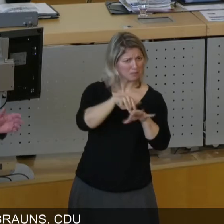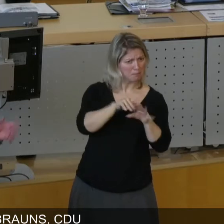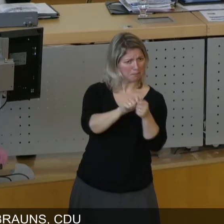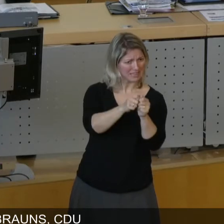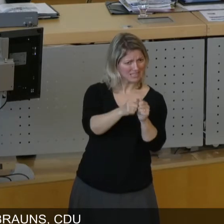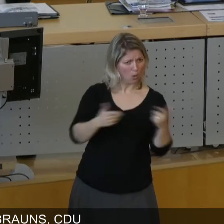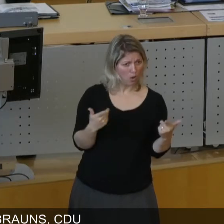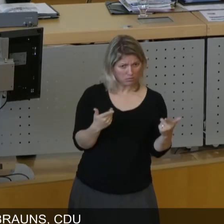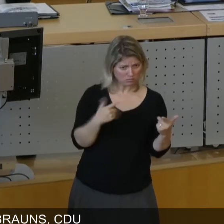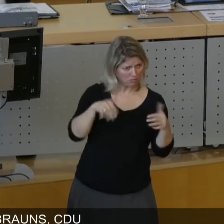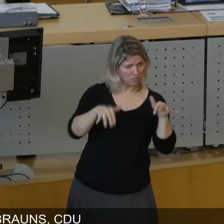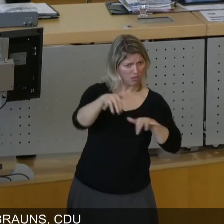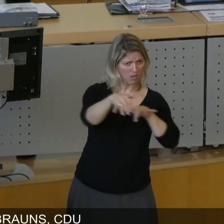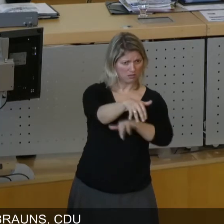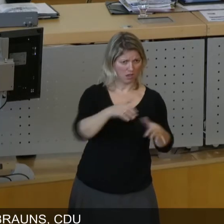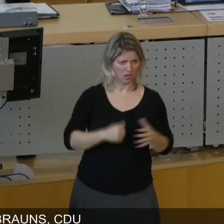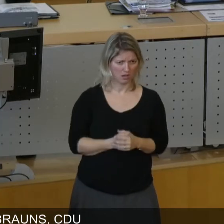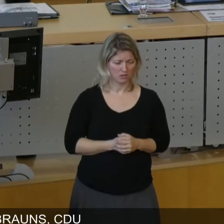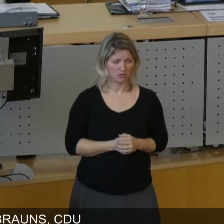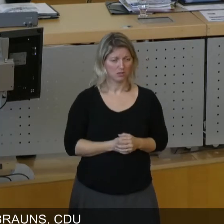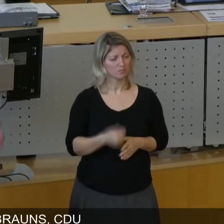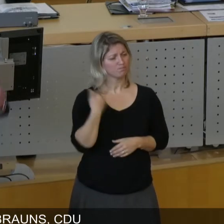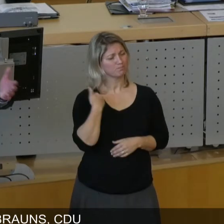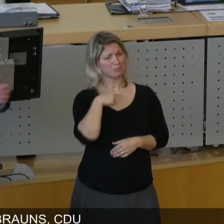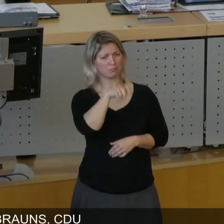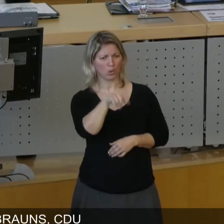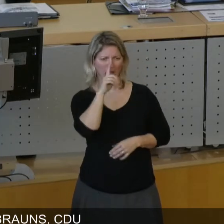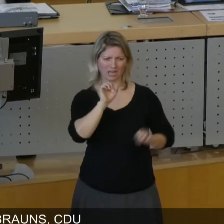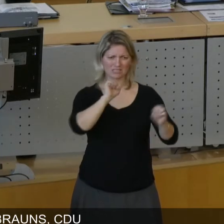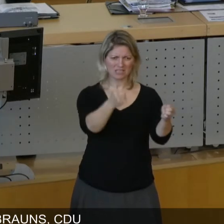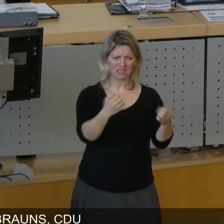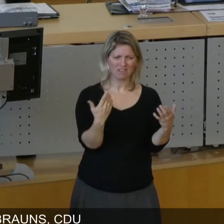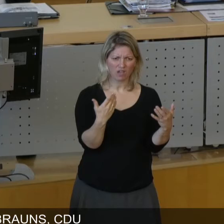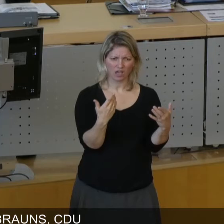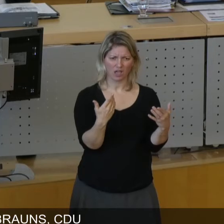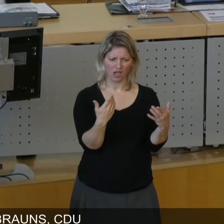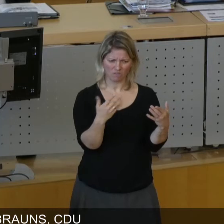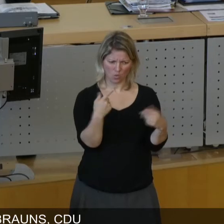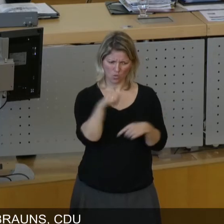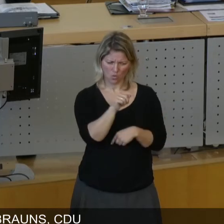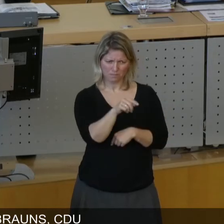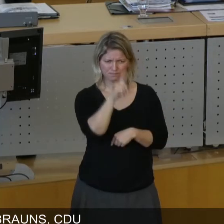hat, und da kann ich auch nur sagen, die Bürgerinitiative, die diesen großen